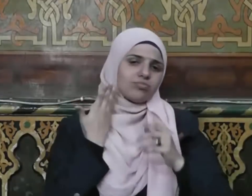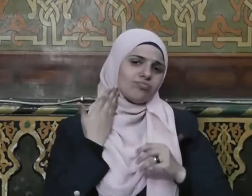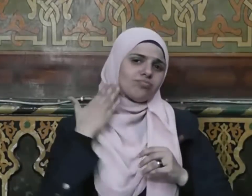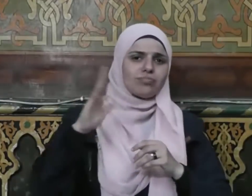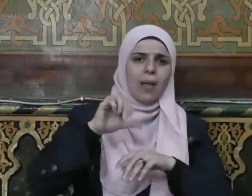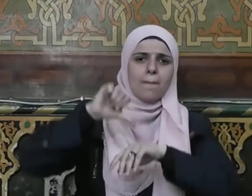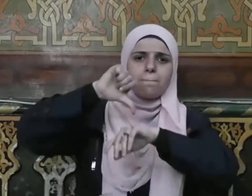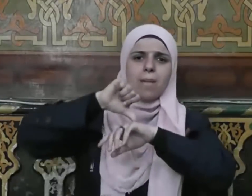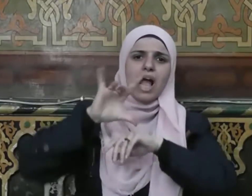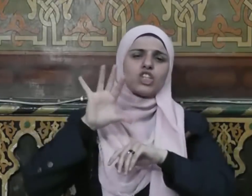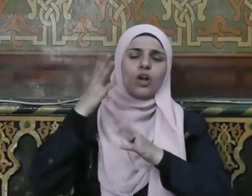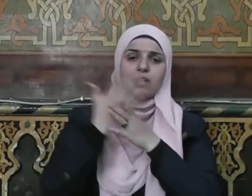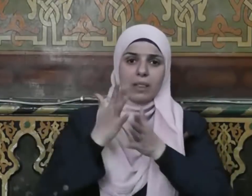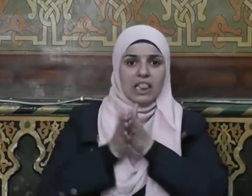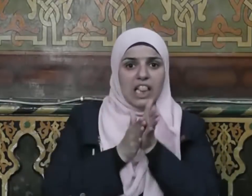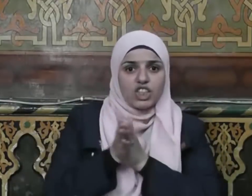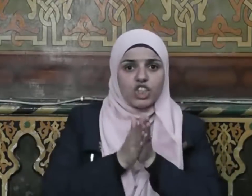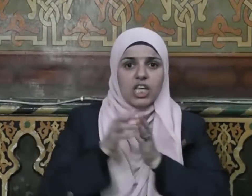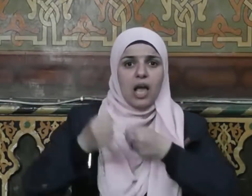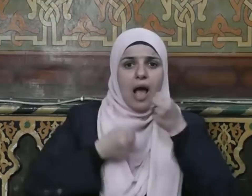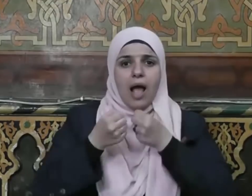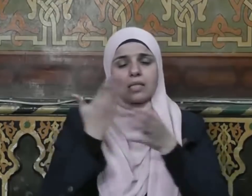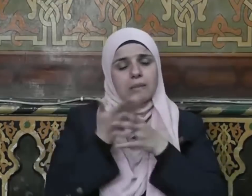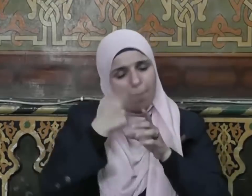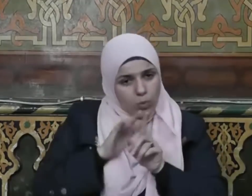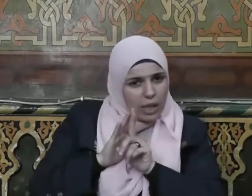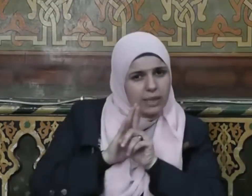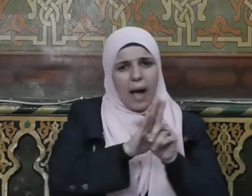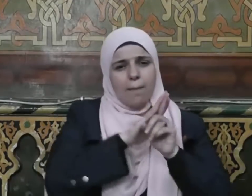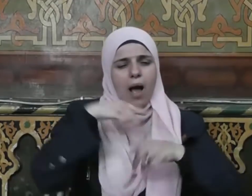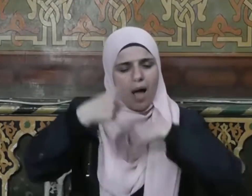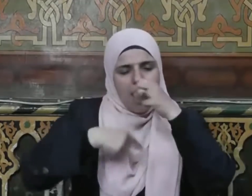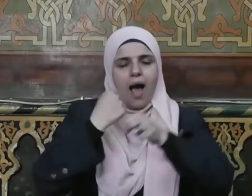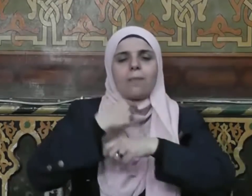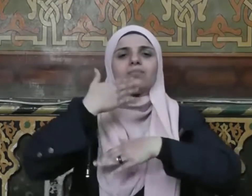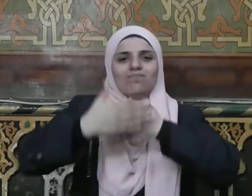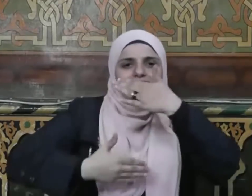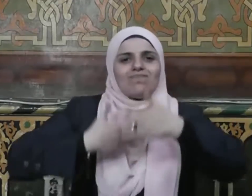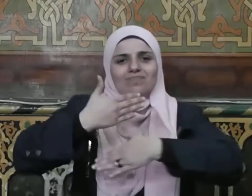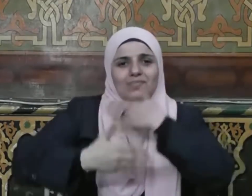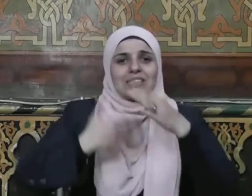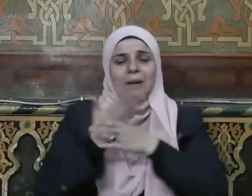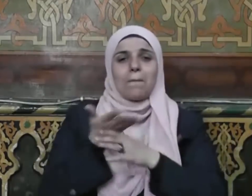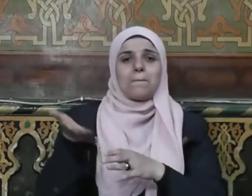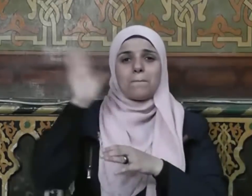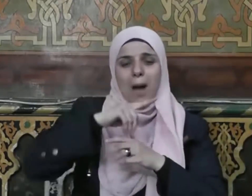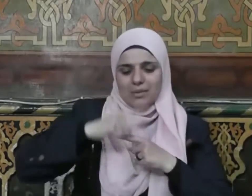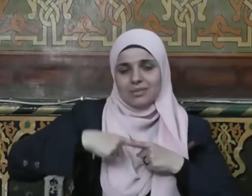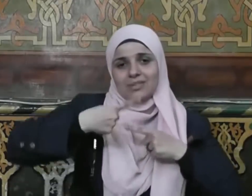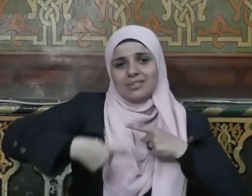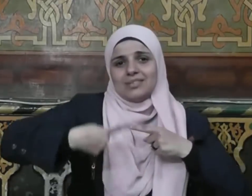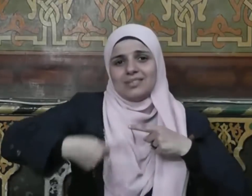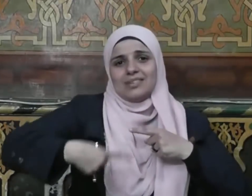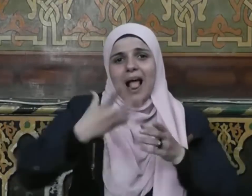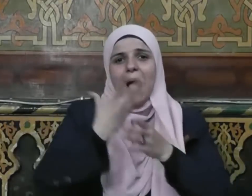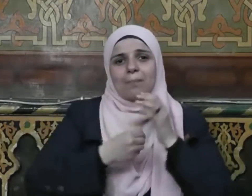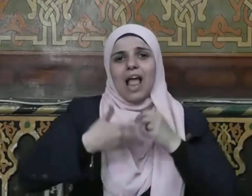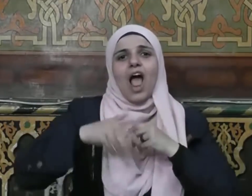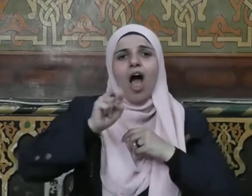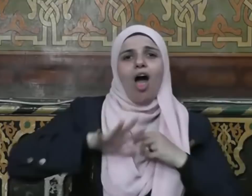وقدرهم تشجيعا لهم واستنهاضا للهمم حتى يكونوا قدوة لغيرهم من أبناء